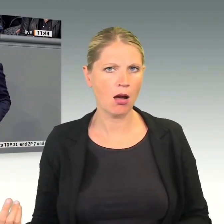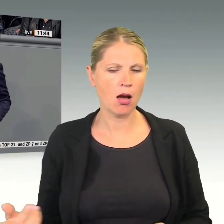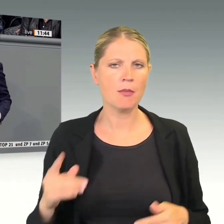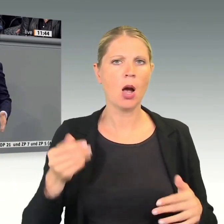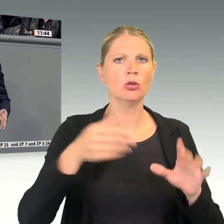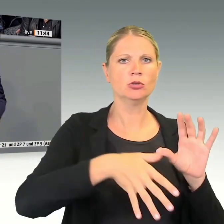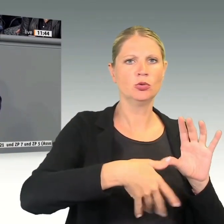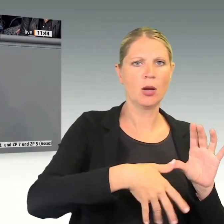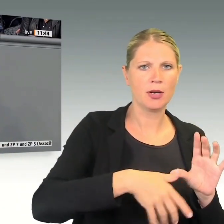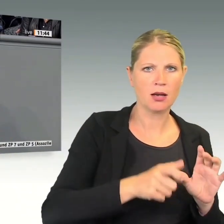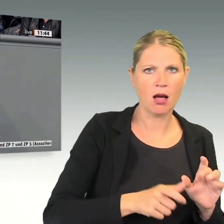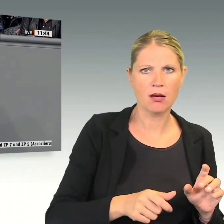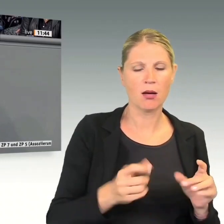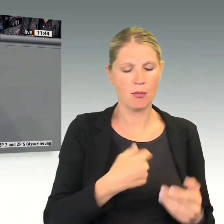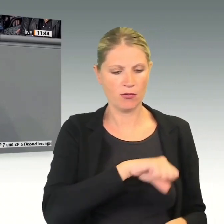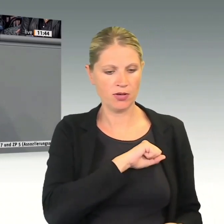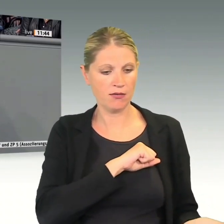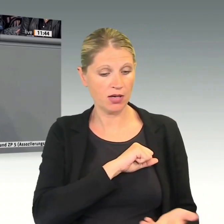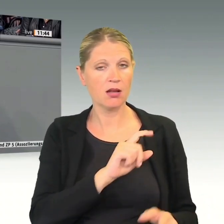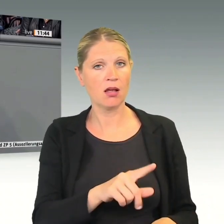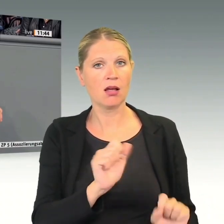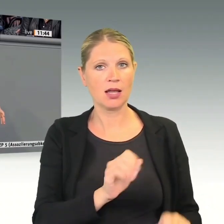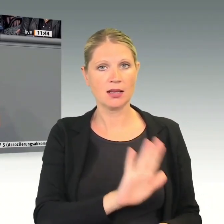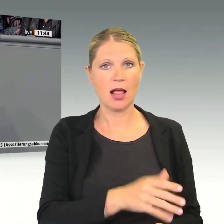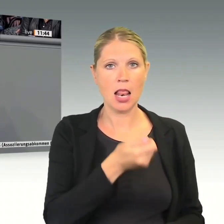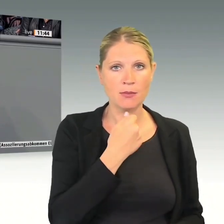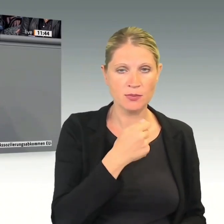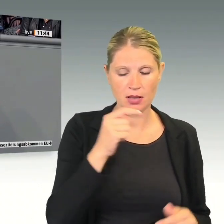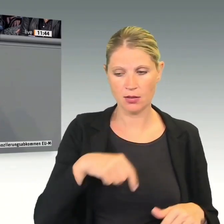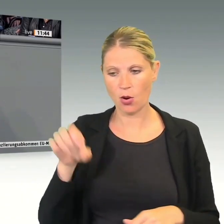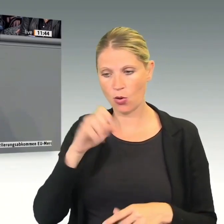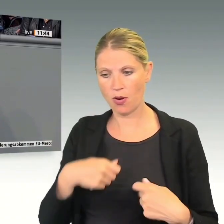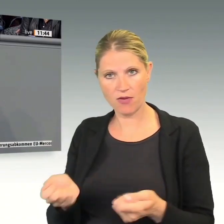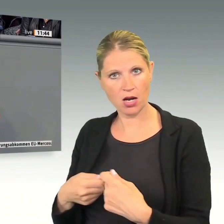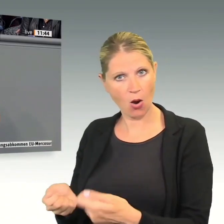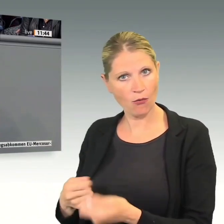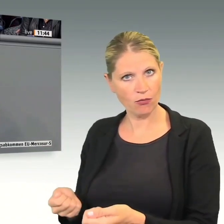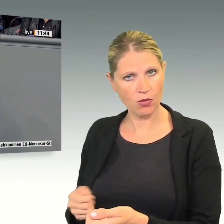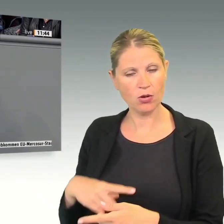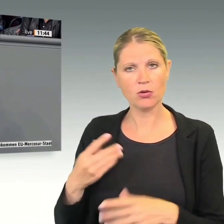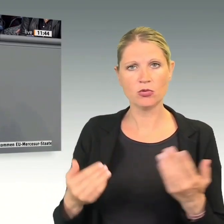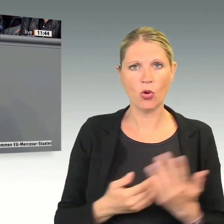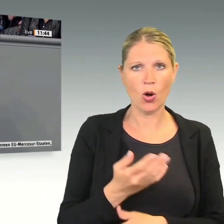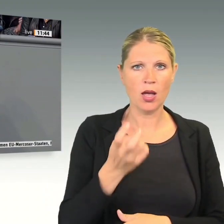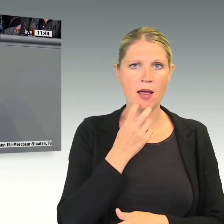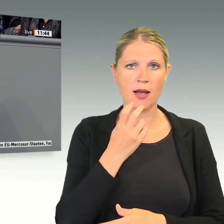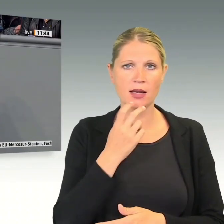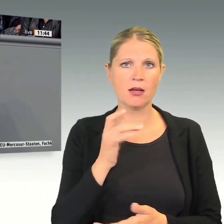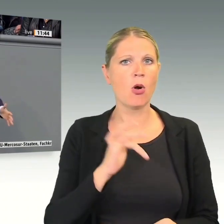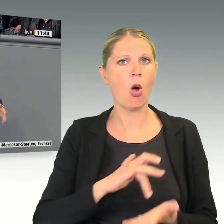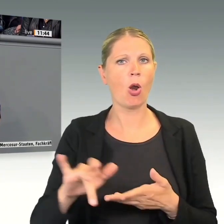Lebensmittel in Europa besser verkaufen können und dass wir neue Energie- und Rohstoffpartnerschaften vorbereiten.